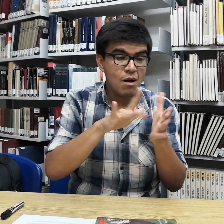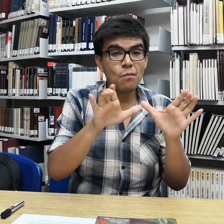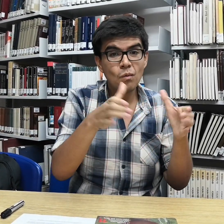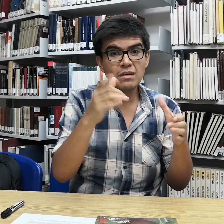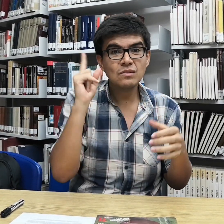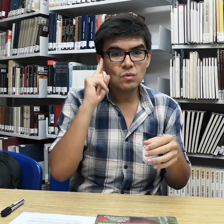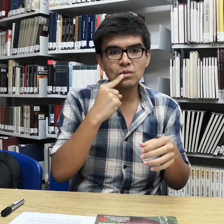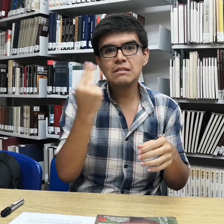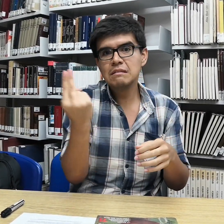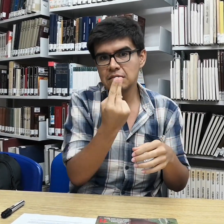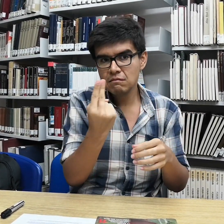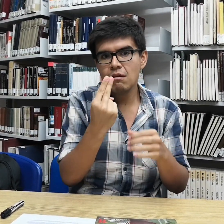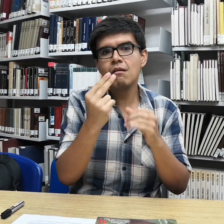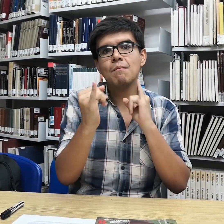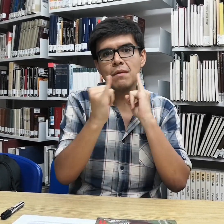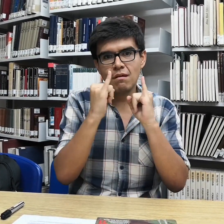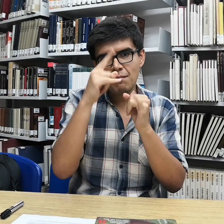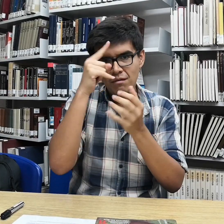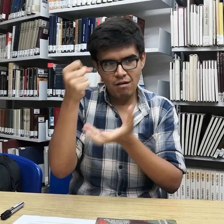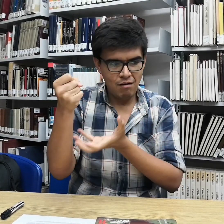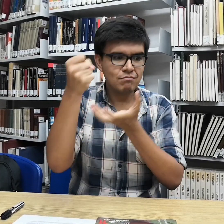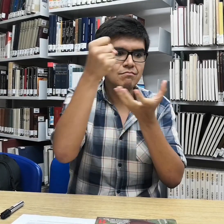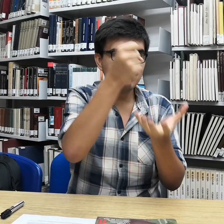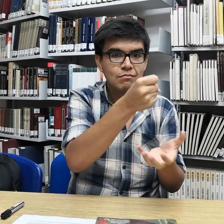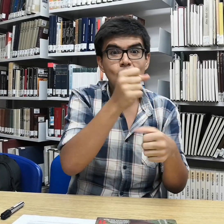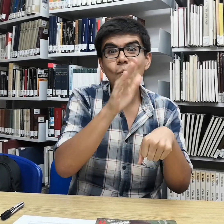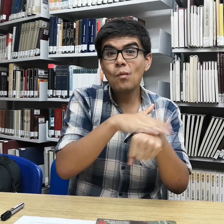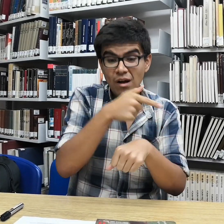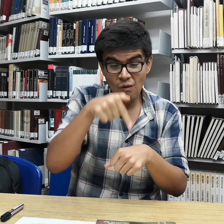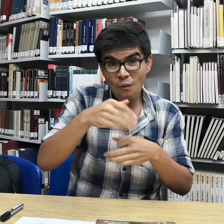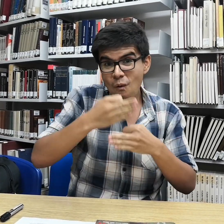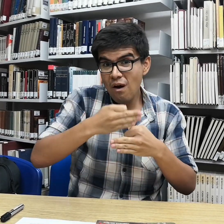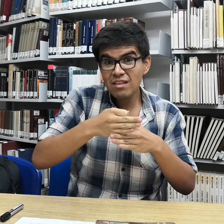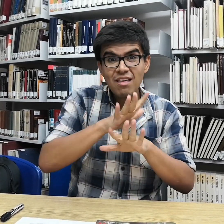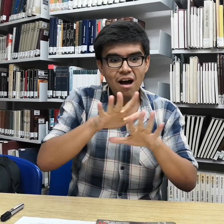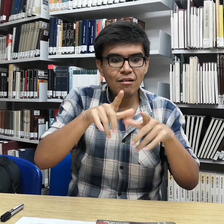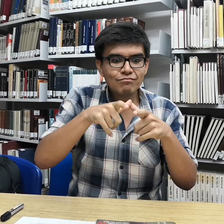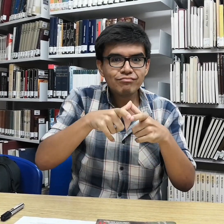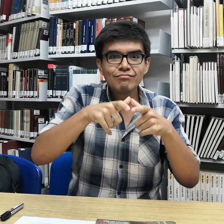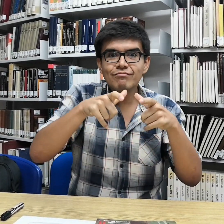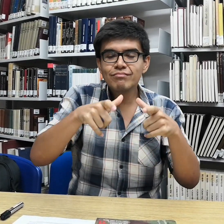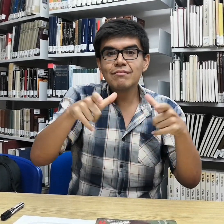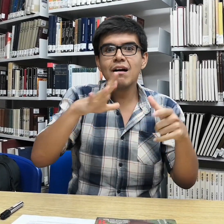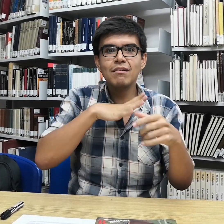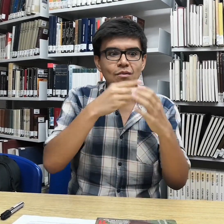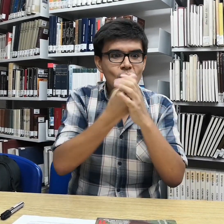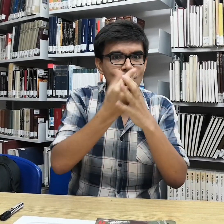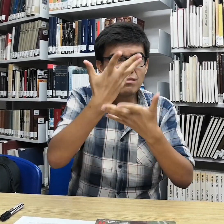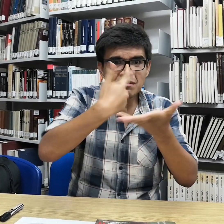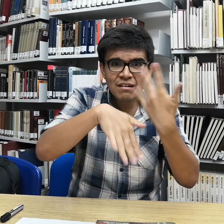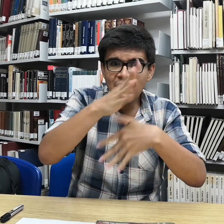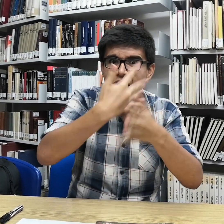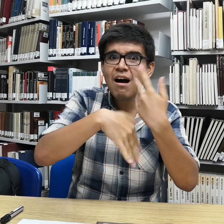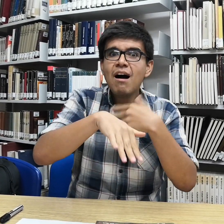solidaridad que la comunidad sorda necesitamos intérprete dentro de las instituciones educativas. Ahorita, gracias a Dios, ha